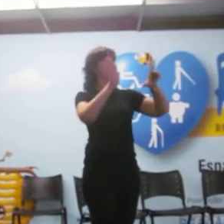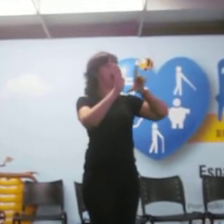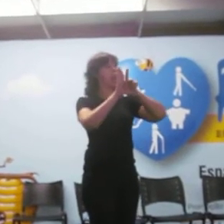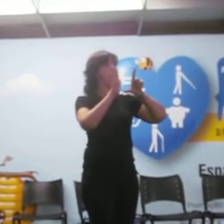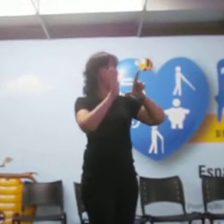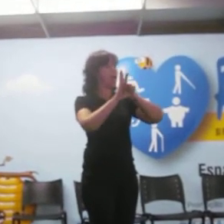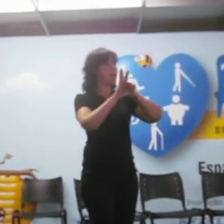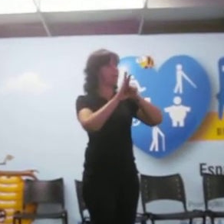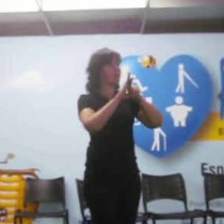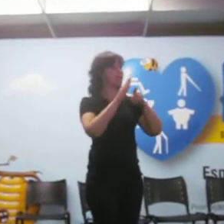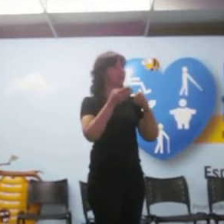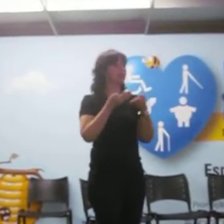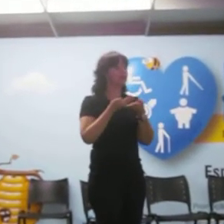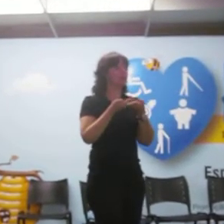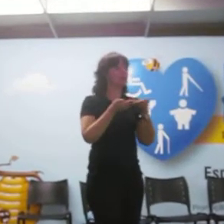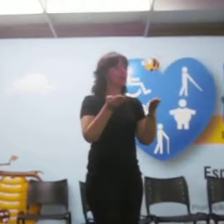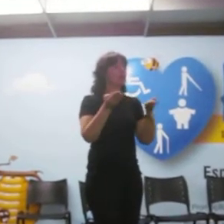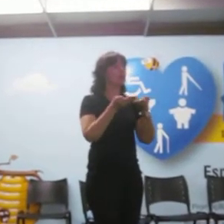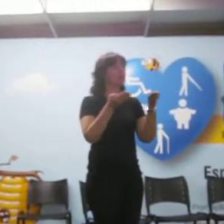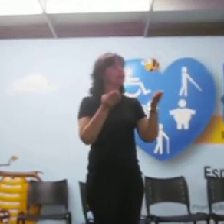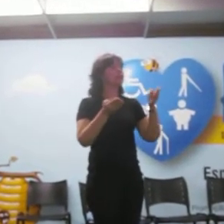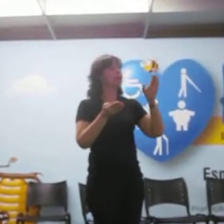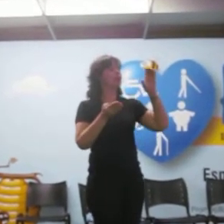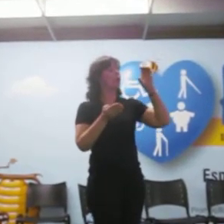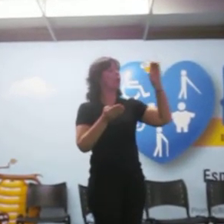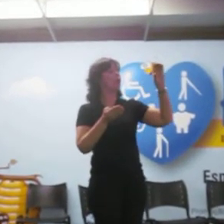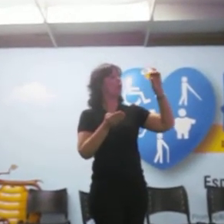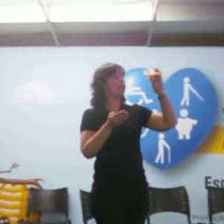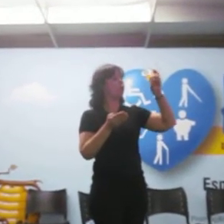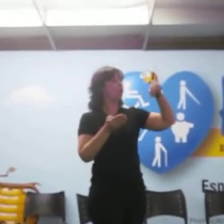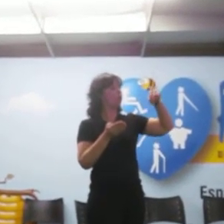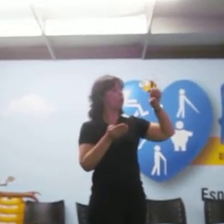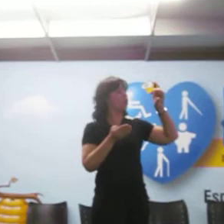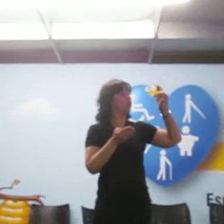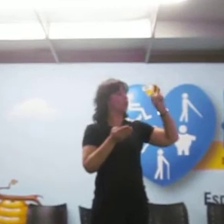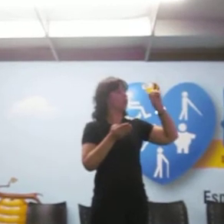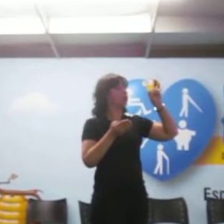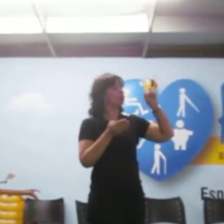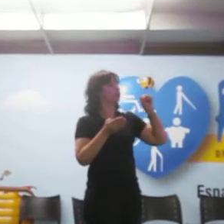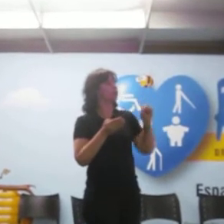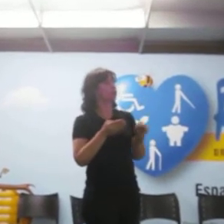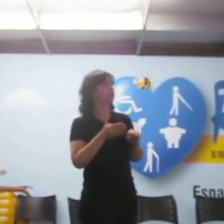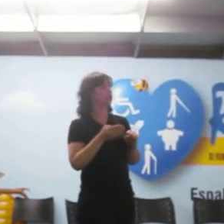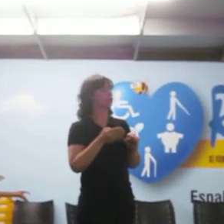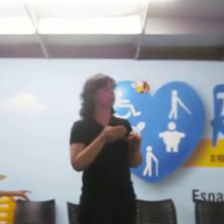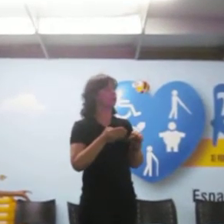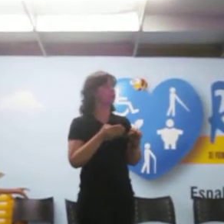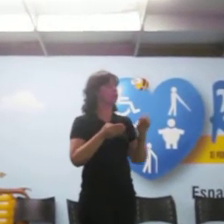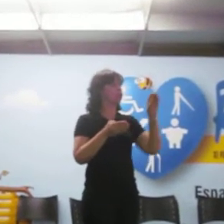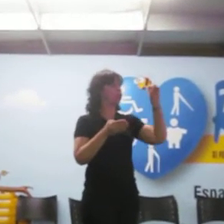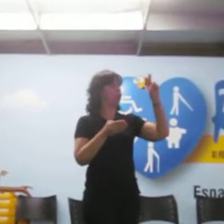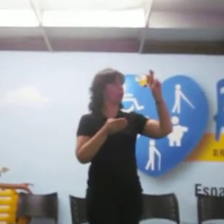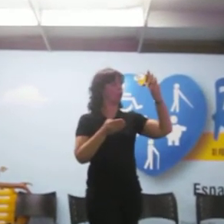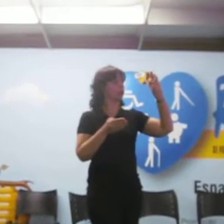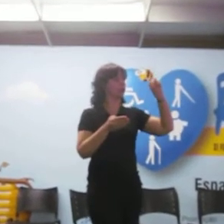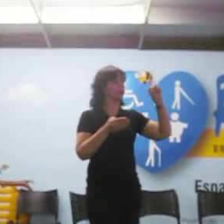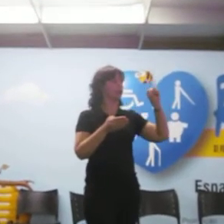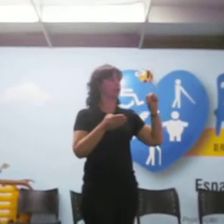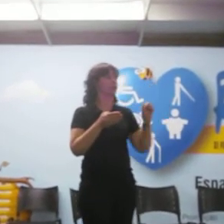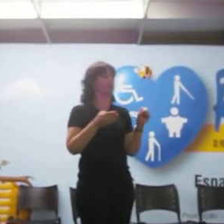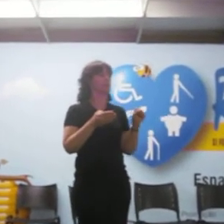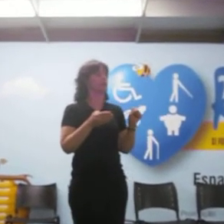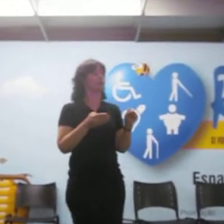de órteses e próteses no Brasil Que, a meu ver, o que nós defendemos em relação